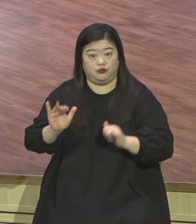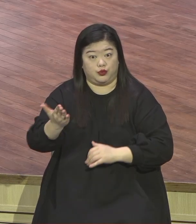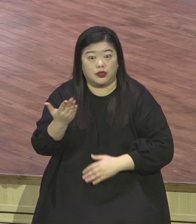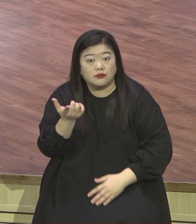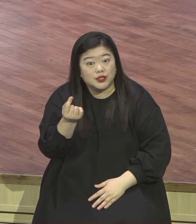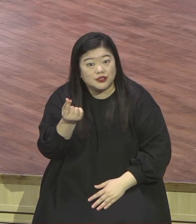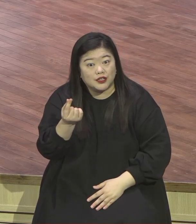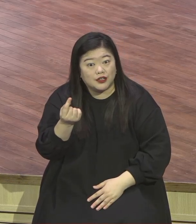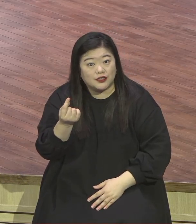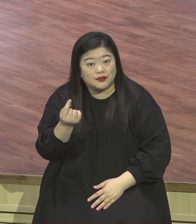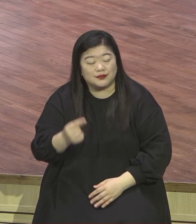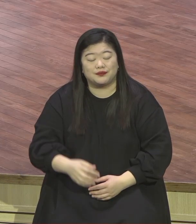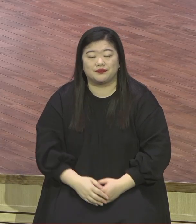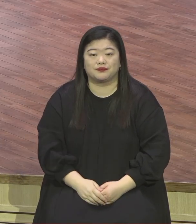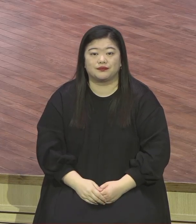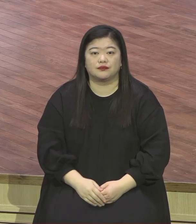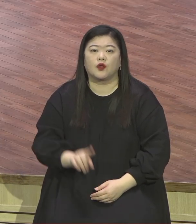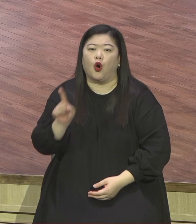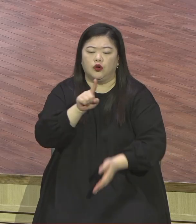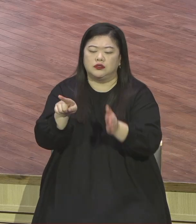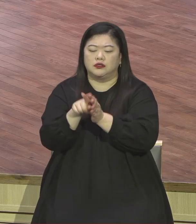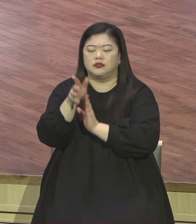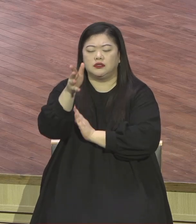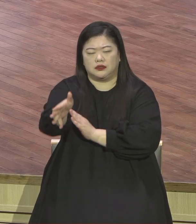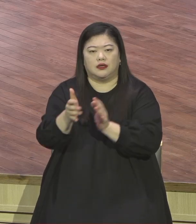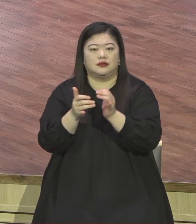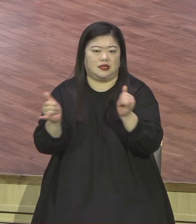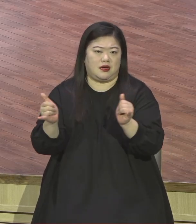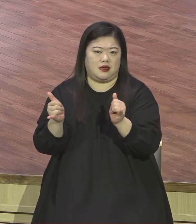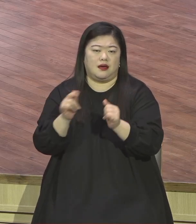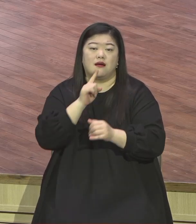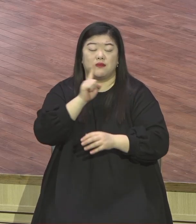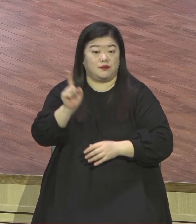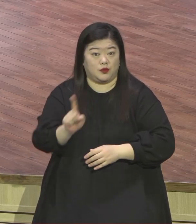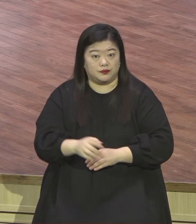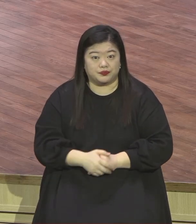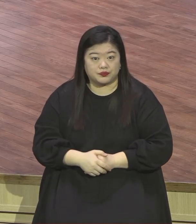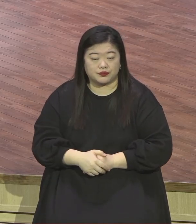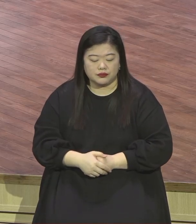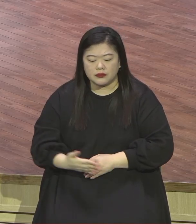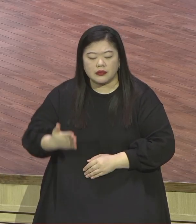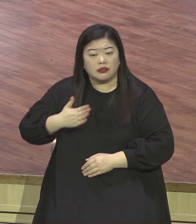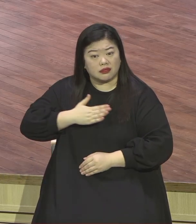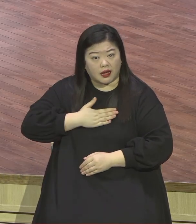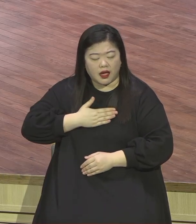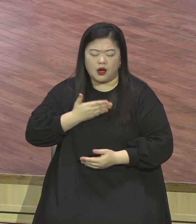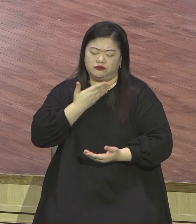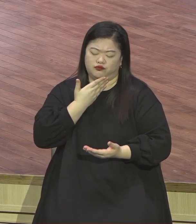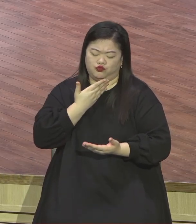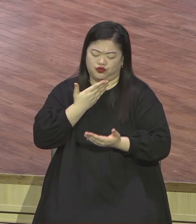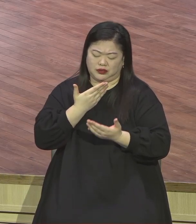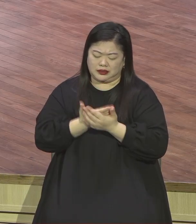한 신학자가 이런 고백을 했습니다 우리가 가치 있는 인간이기에 하나님이 우리를 사랑한 것이 아니라